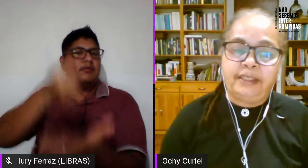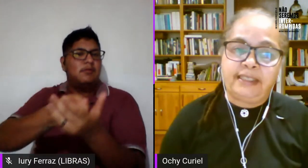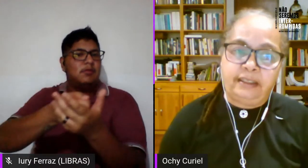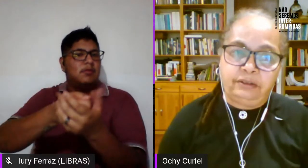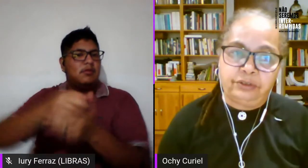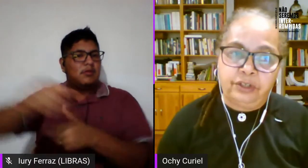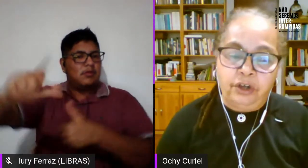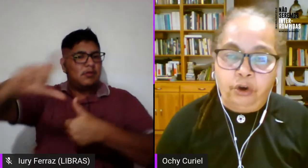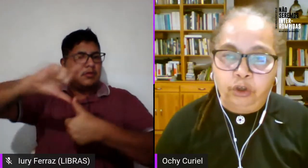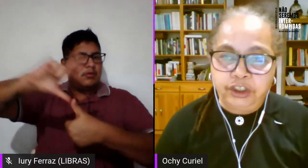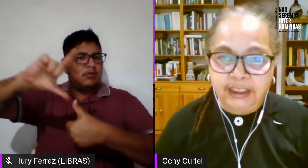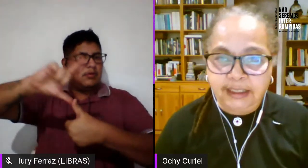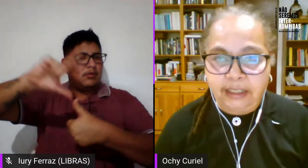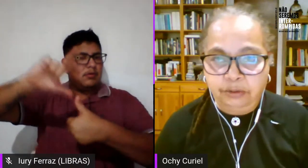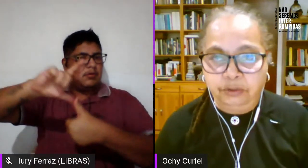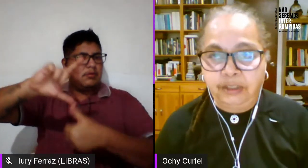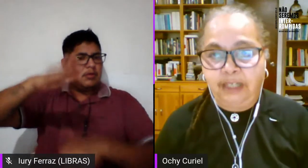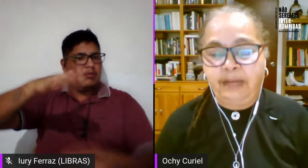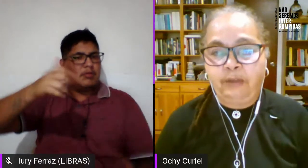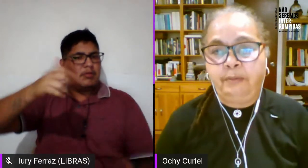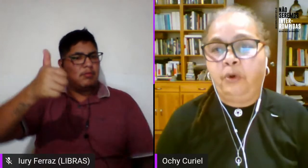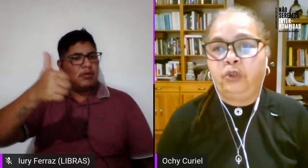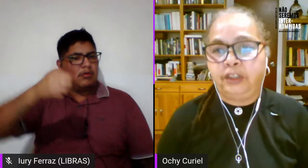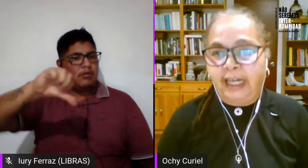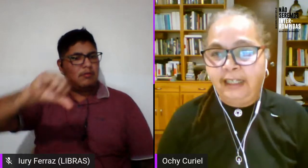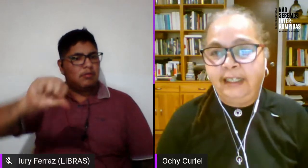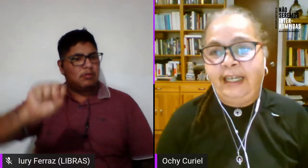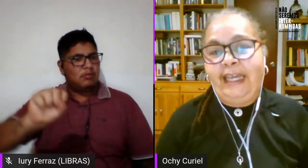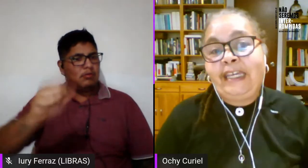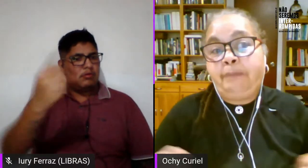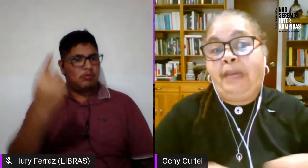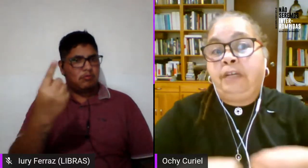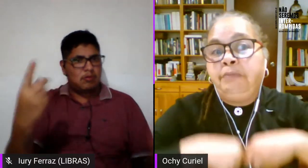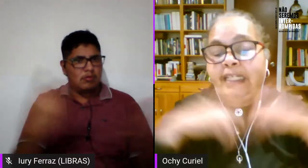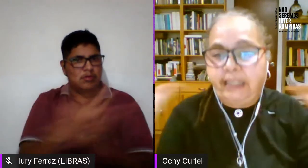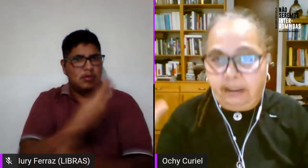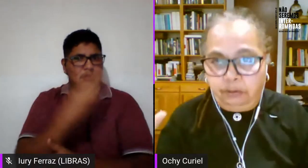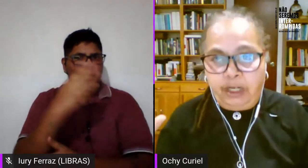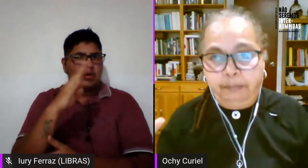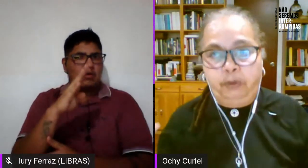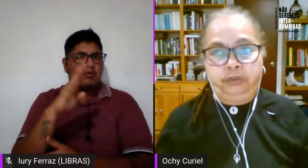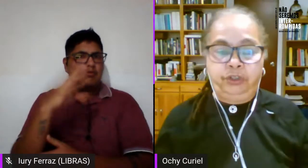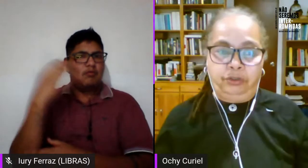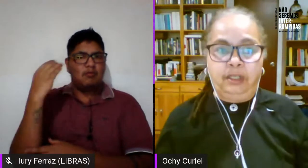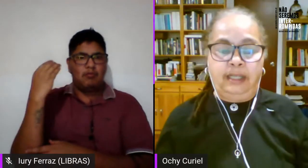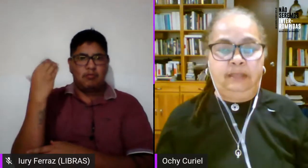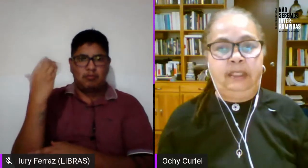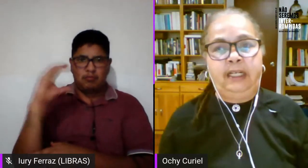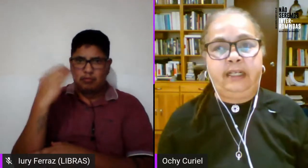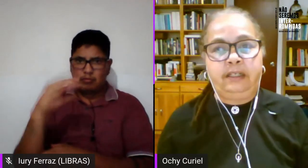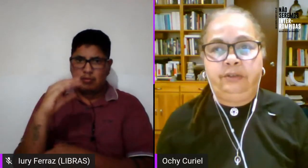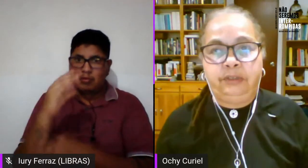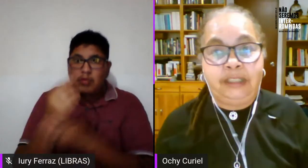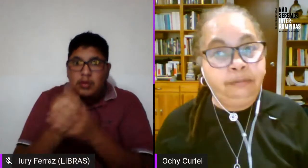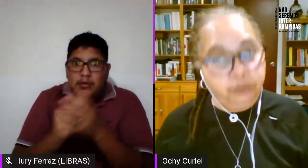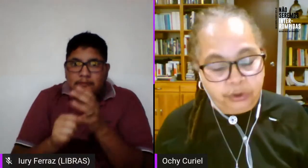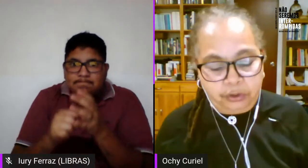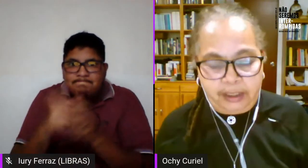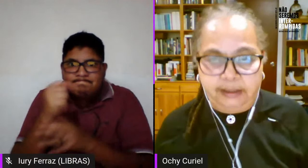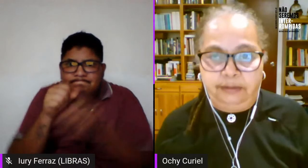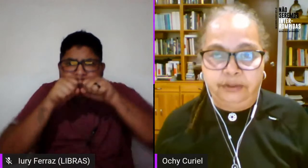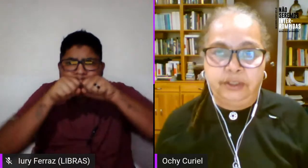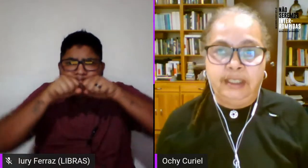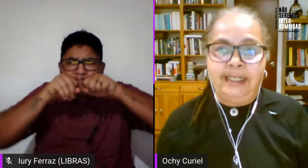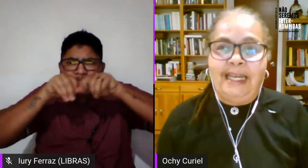1981 celebrado en Bogotá que permite una explosión a nivel de la región de